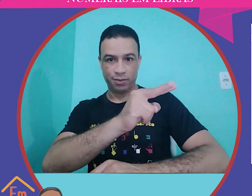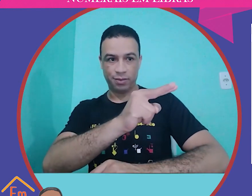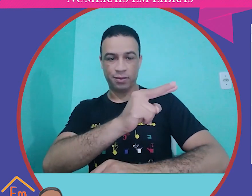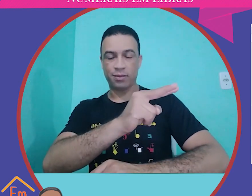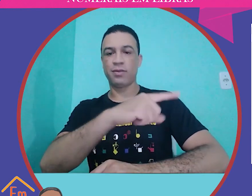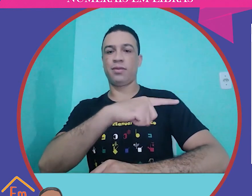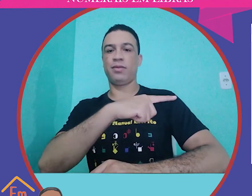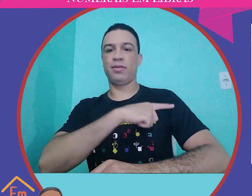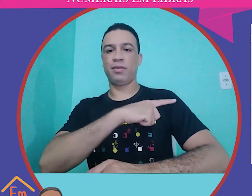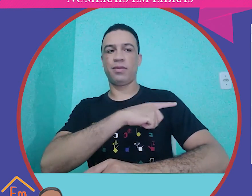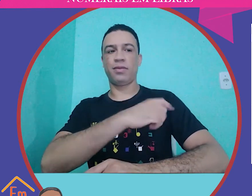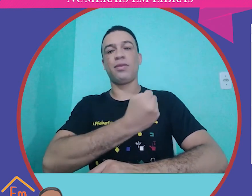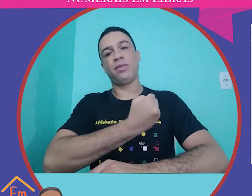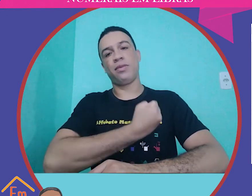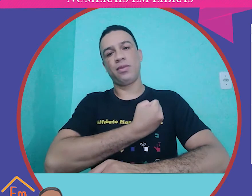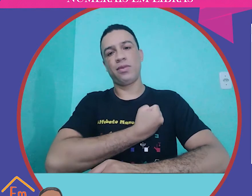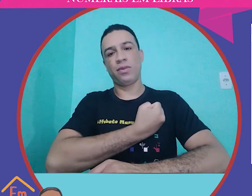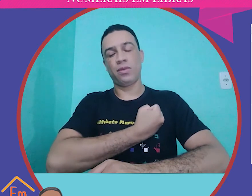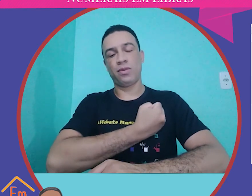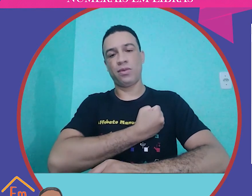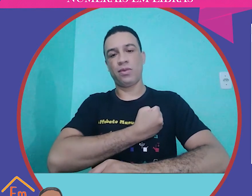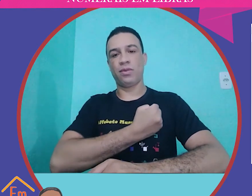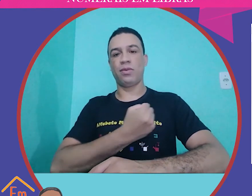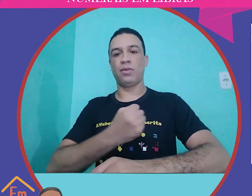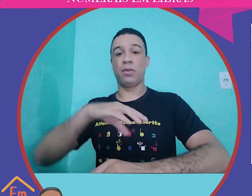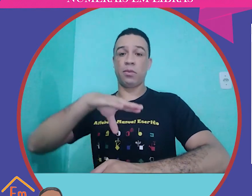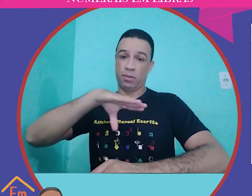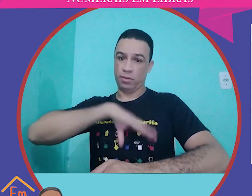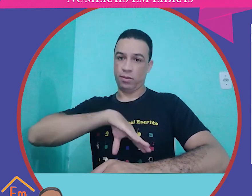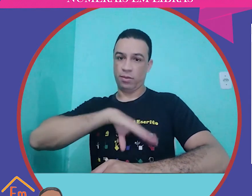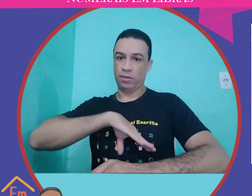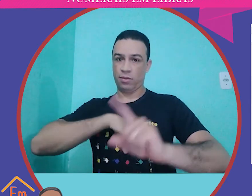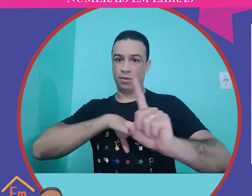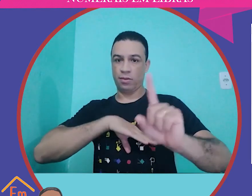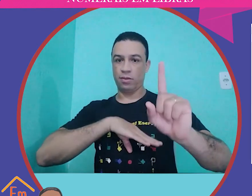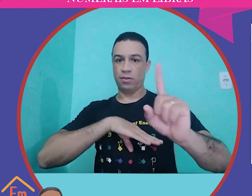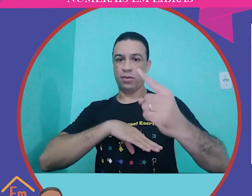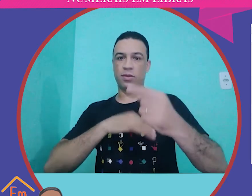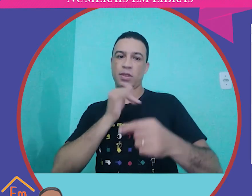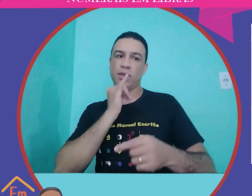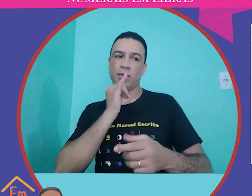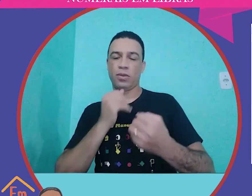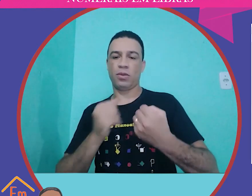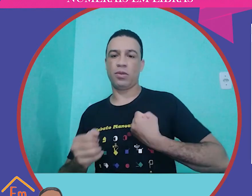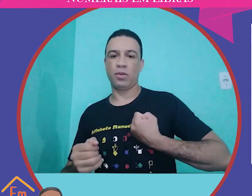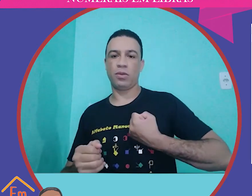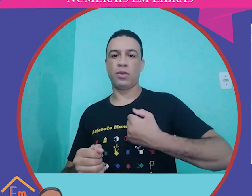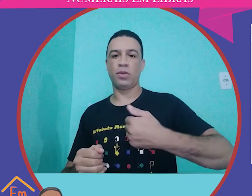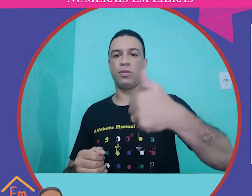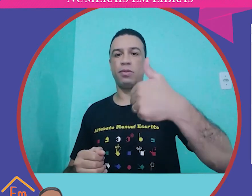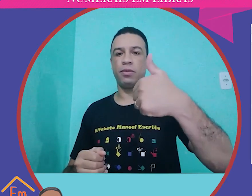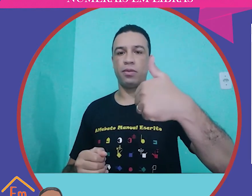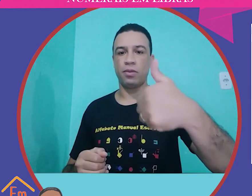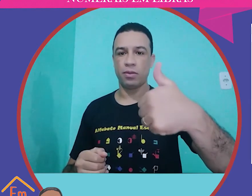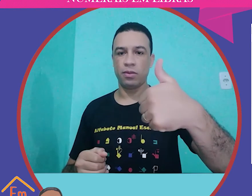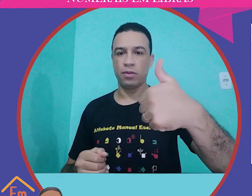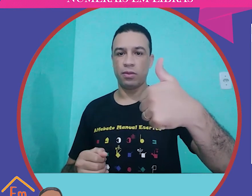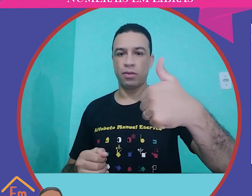Vejam aqui no quadro. Então, temos os numerais. Temos eles em português. Por exemplo, o número 1.